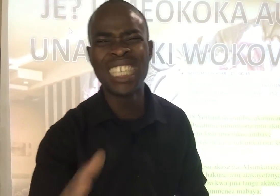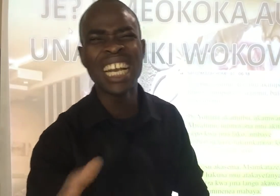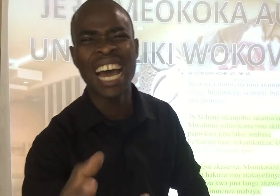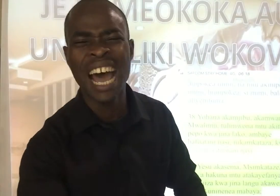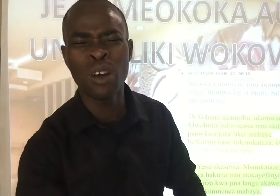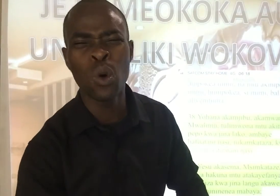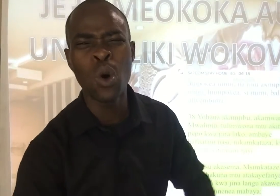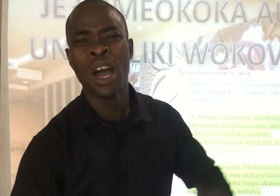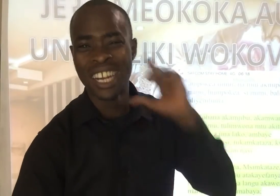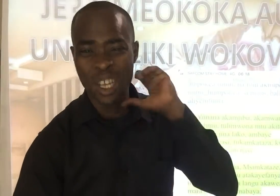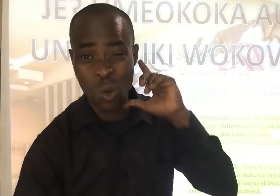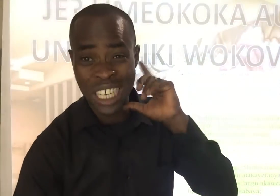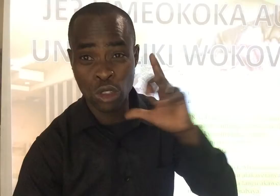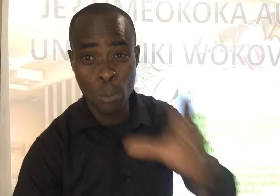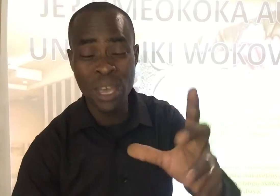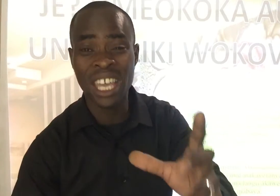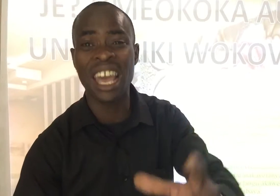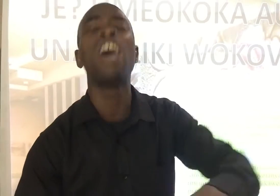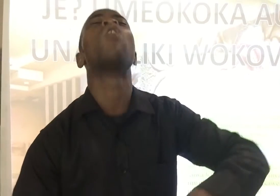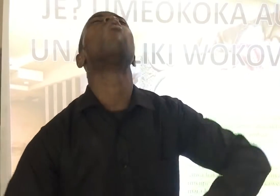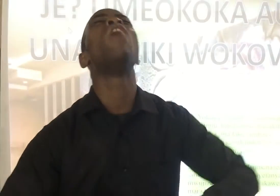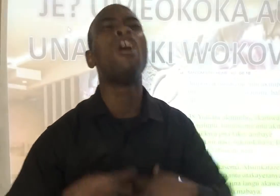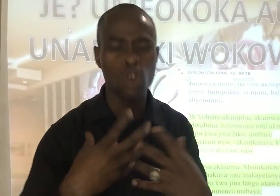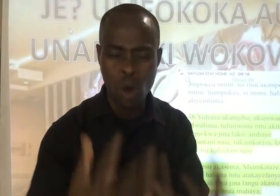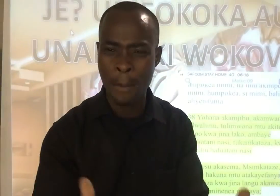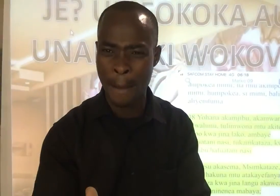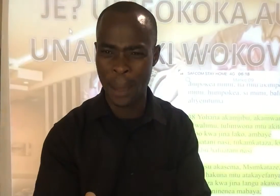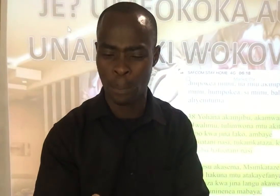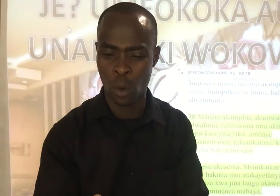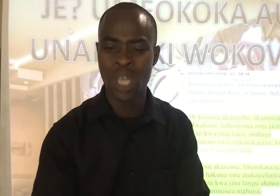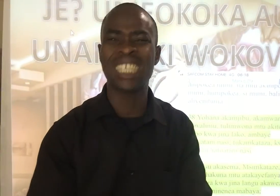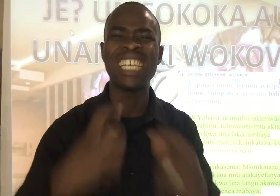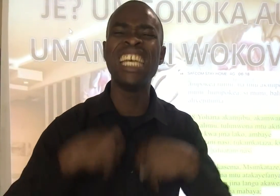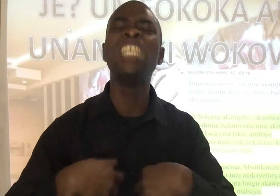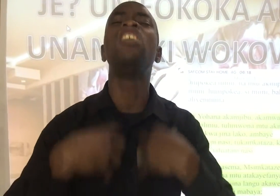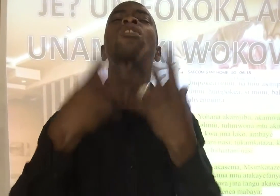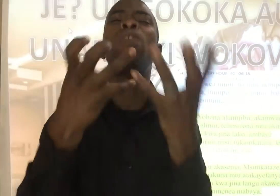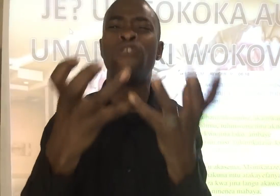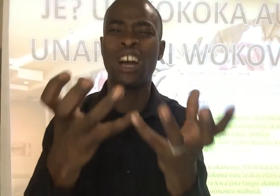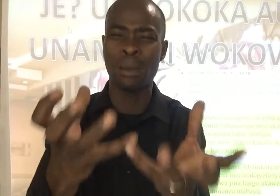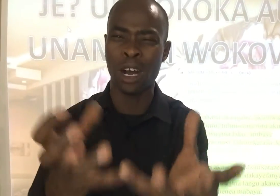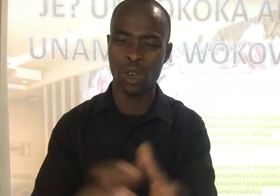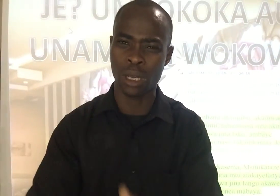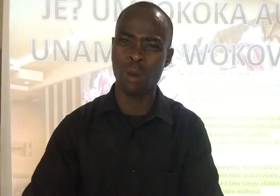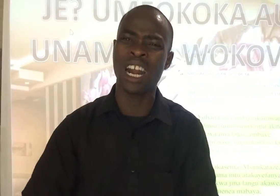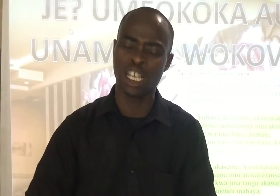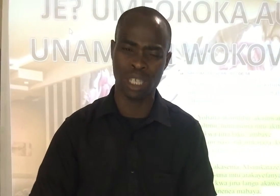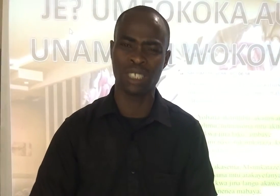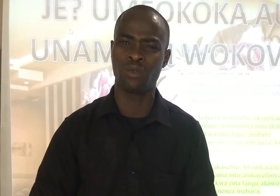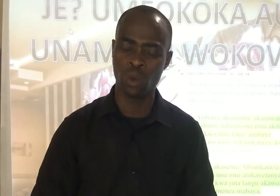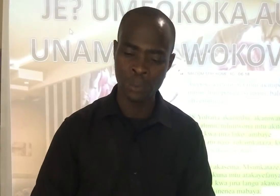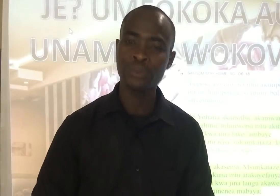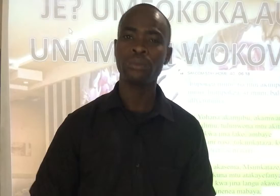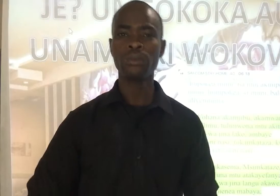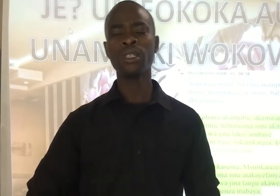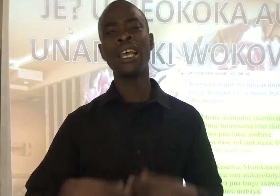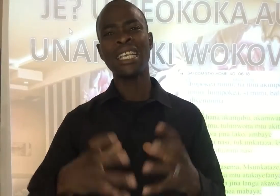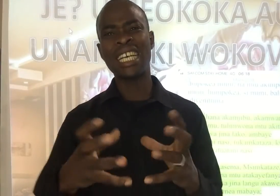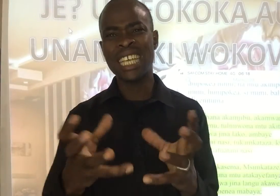jina nangu Lilikuwa litumike kuweondoa mapepo Sasa njini ndiyo mulifanya makosa Bwana Yesu asifiwe Sasa